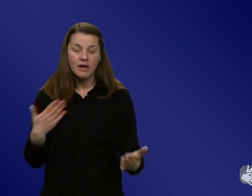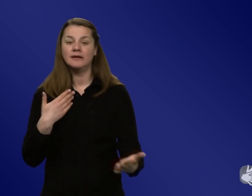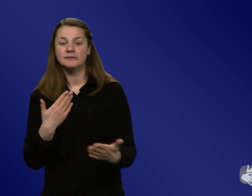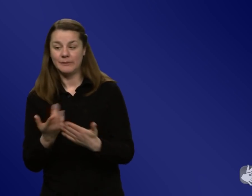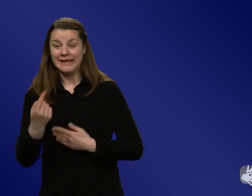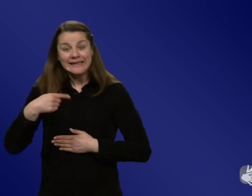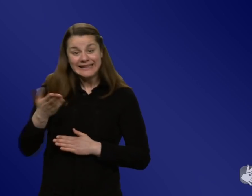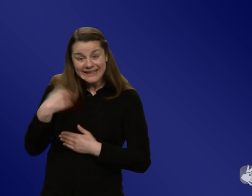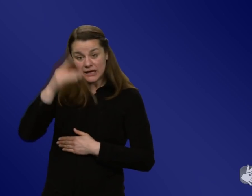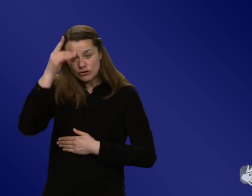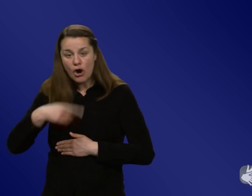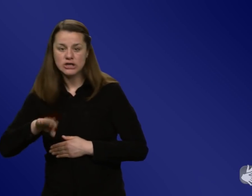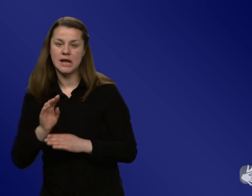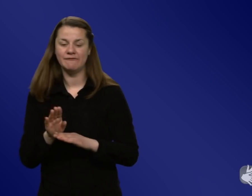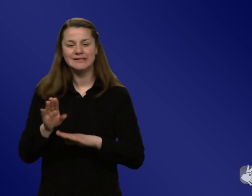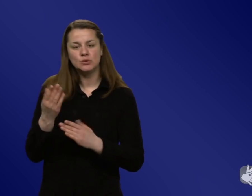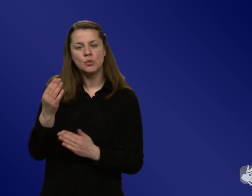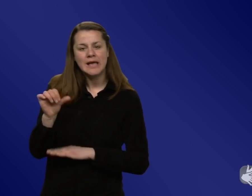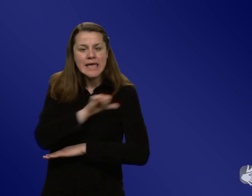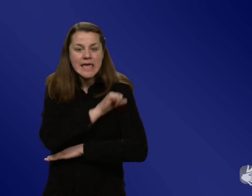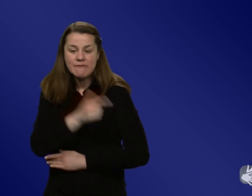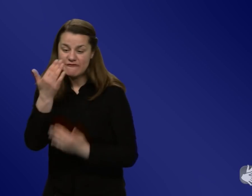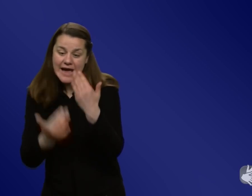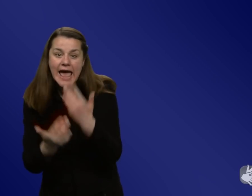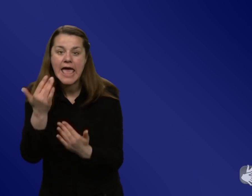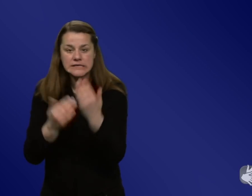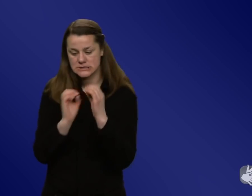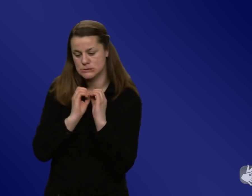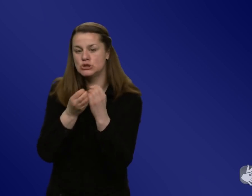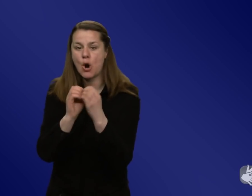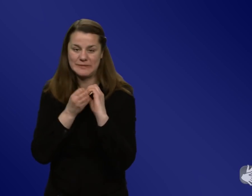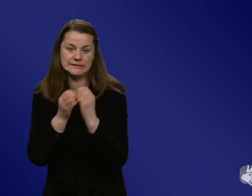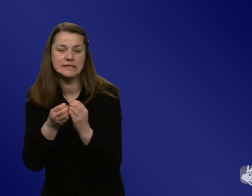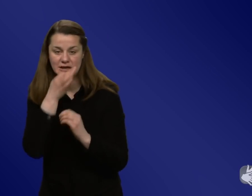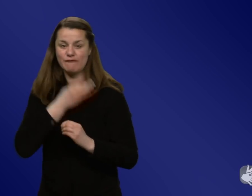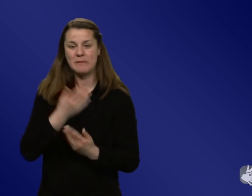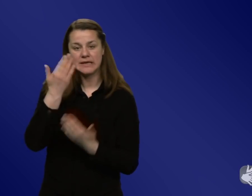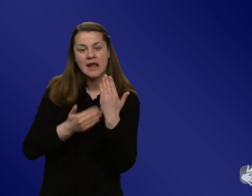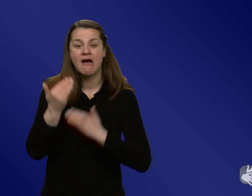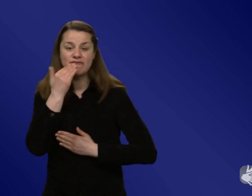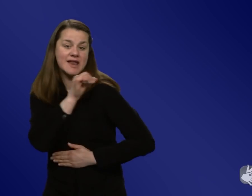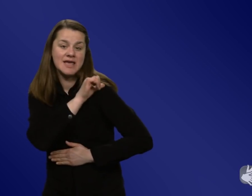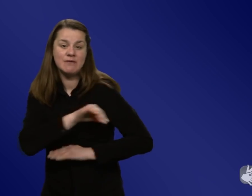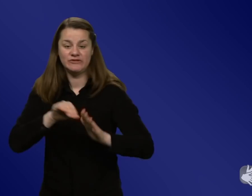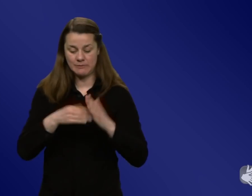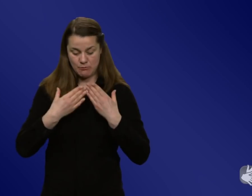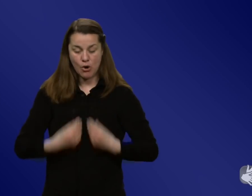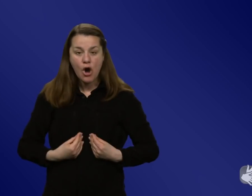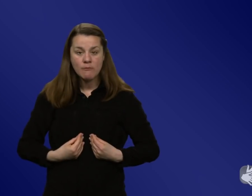komplizierte Impfrechner. Irgendwelche Tageszeitungen haben dann gesagt, wo stehen Sie in der Reihe und wie viele Leute sind noch vor Ihnen? Und das war ja völlig egal,